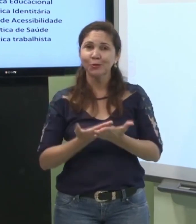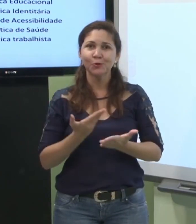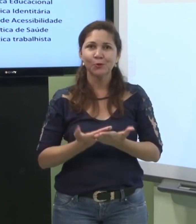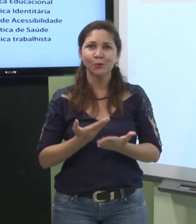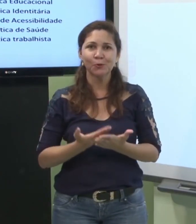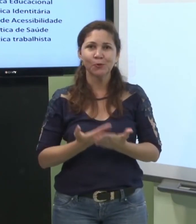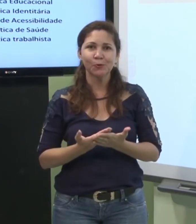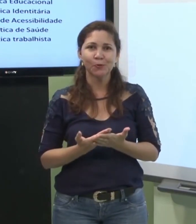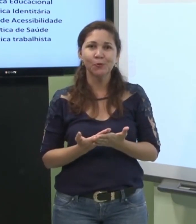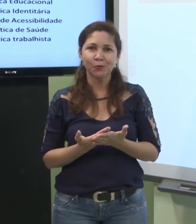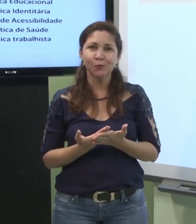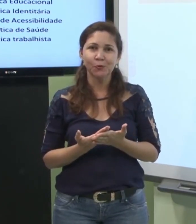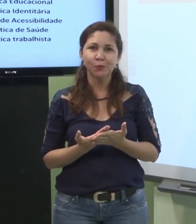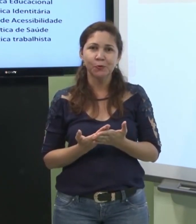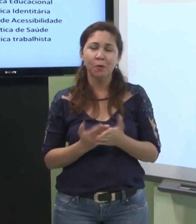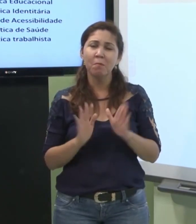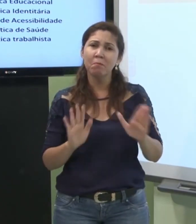trabalhar que é importante estudar